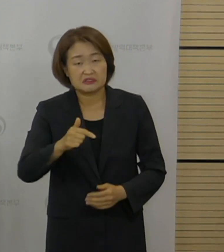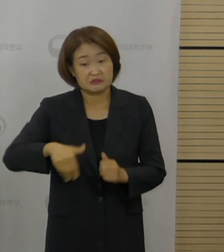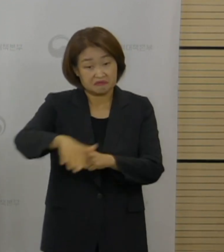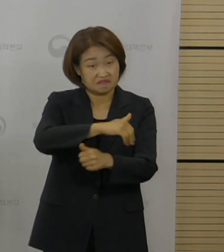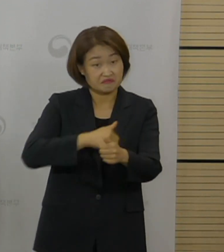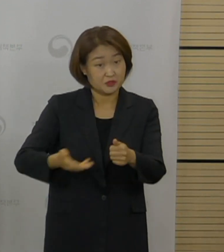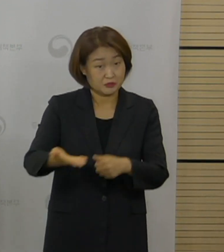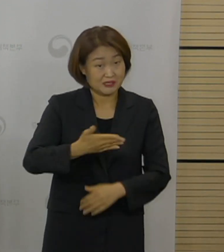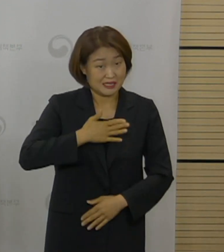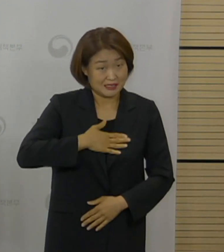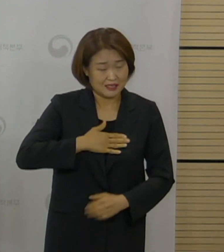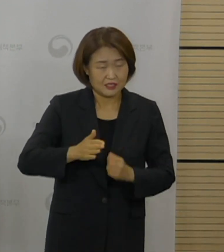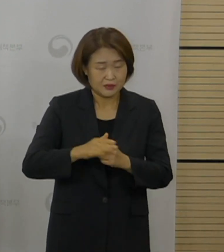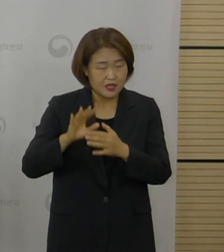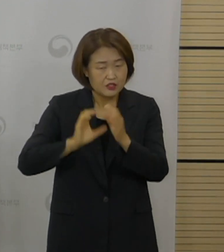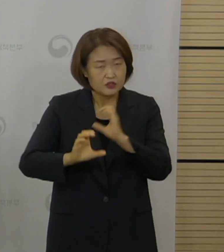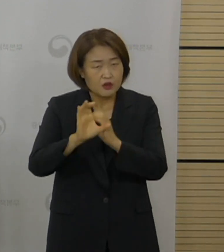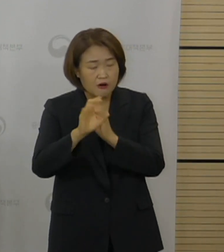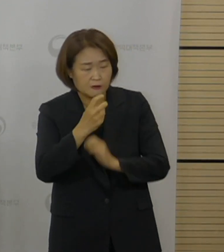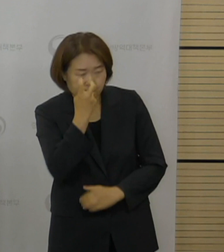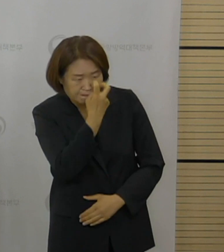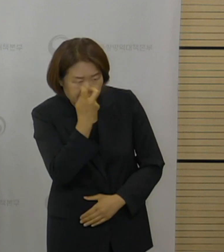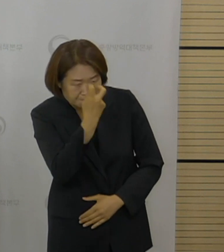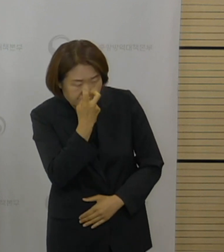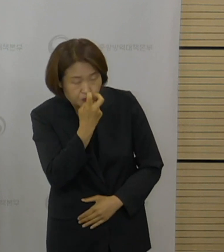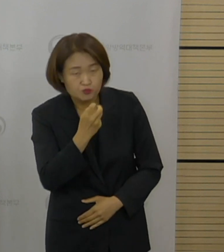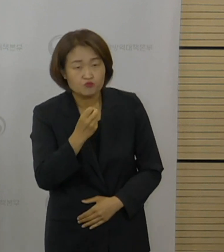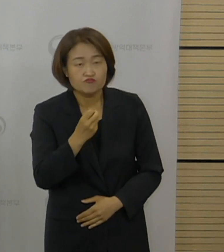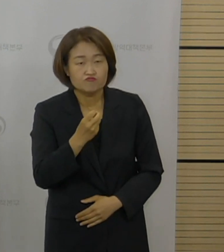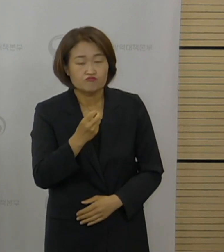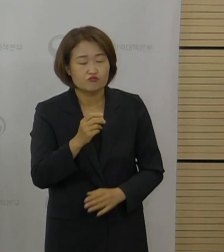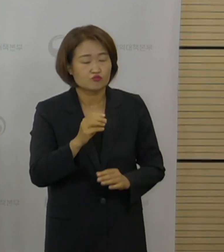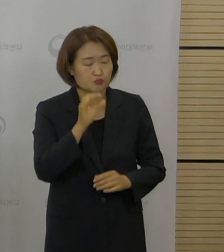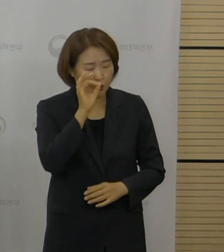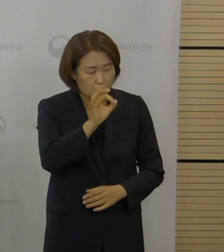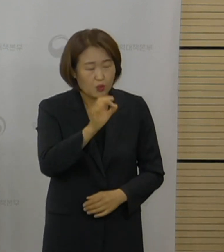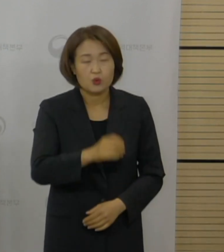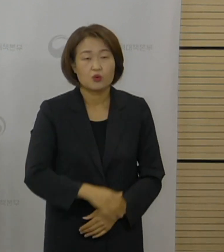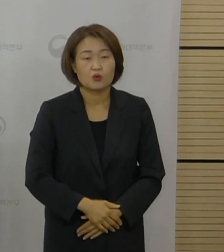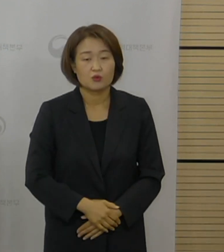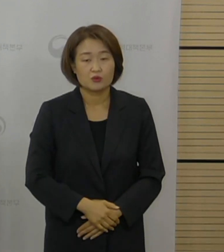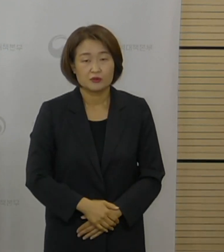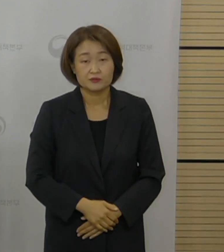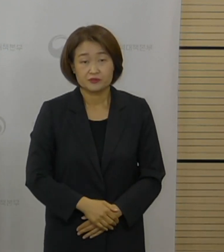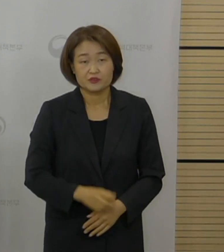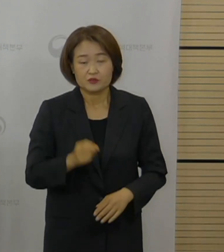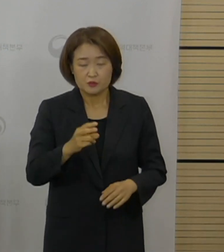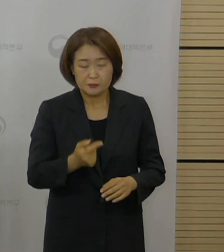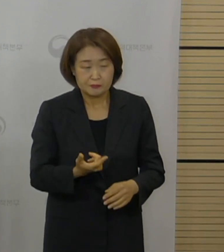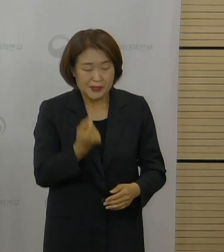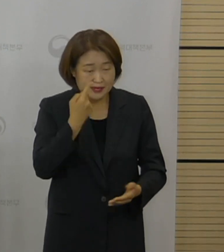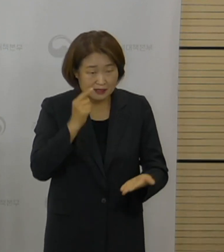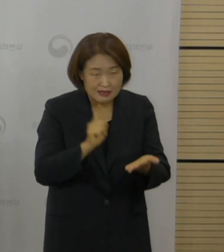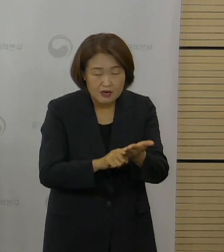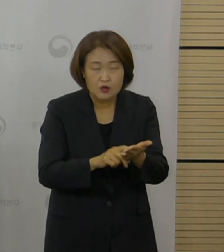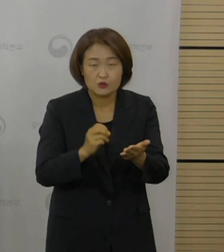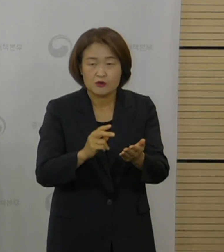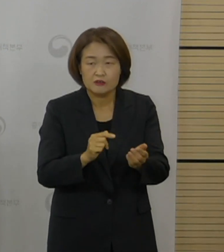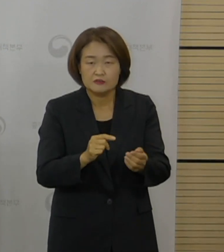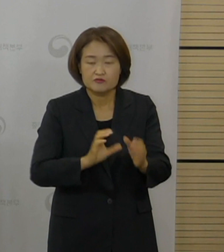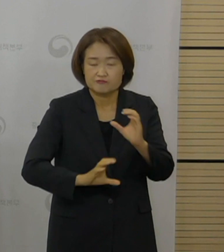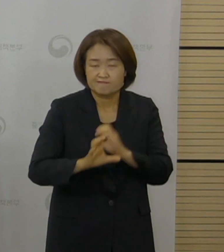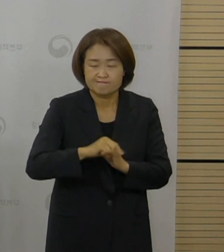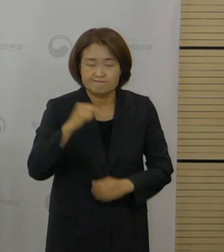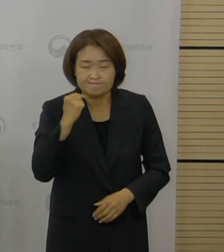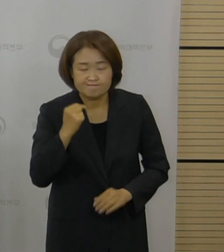A주시하고 면밀하게 모니터링하면서 그에 맞게 조정이 필요한 부분에 있어서는 적시에 조정할 예정에